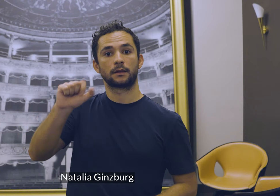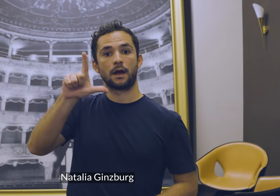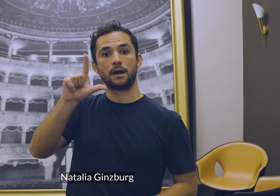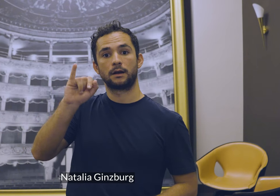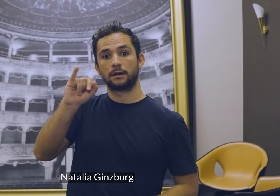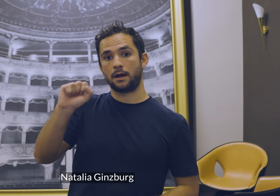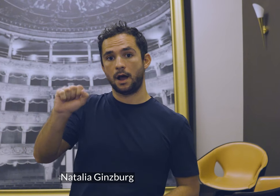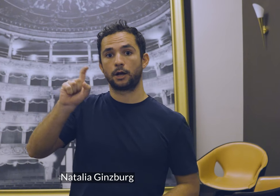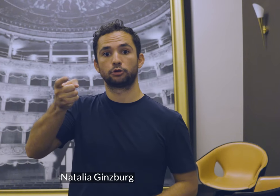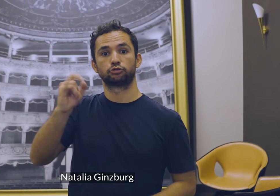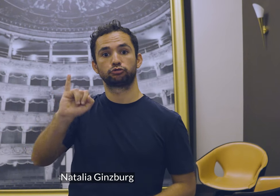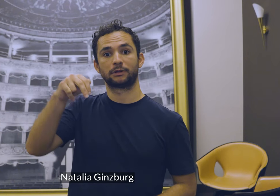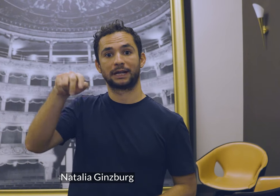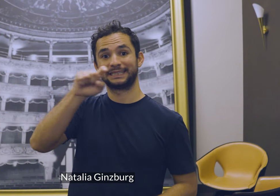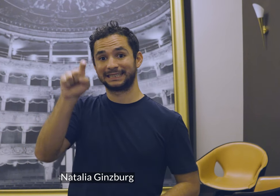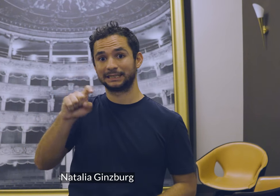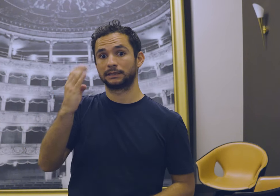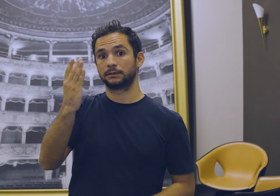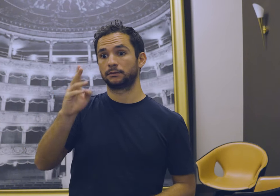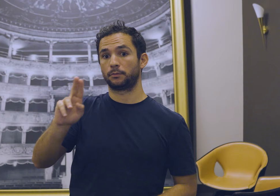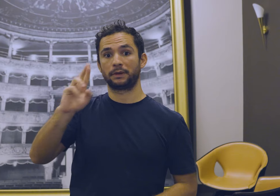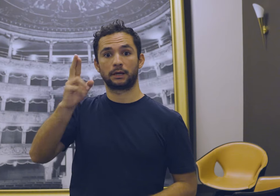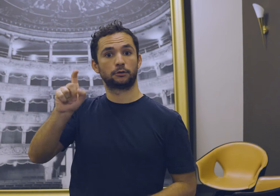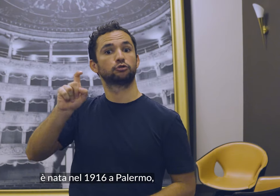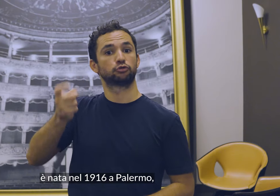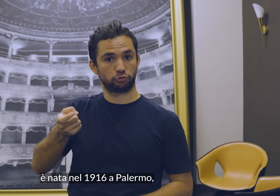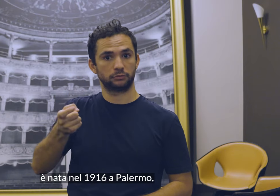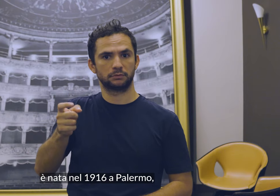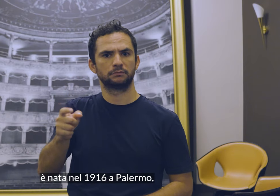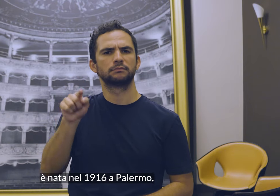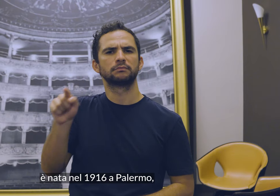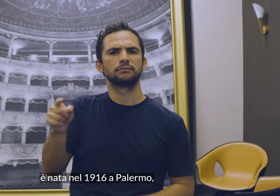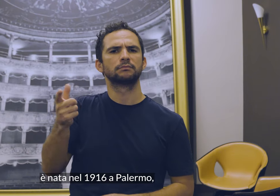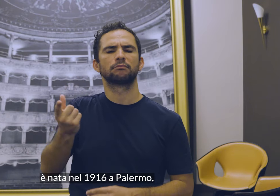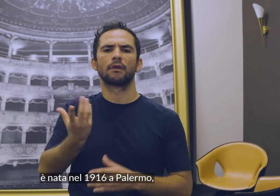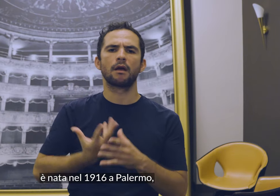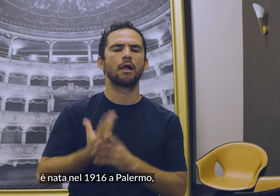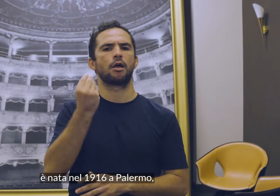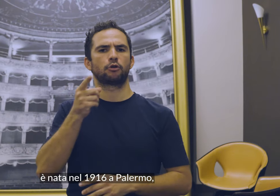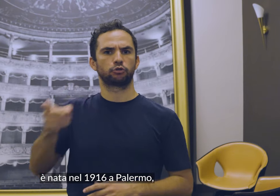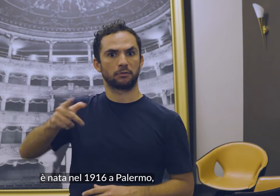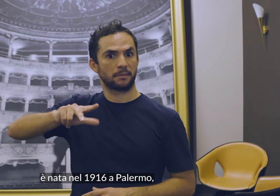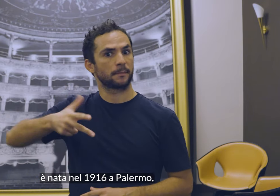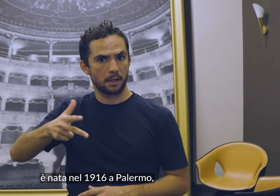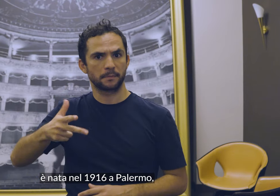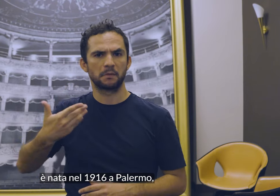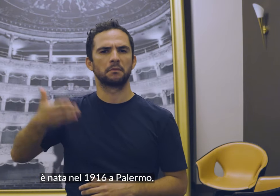Natalia Ginzburg È nata nel 1916 a